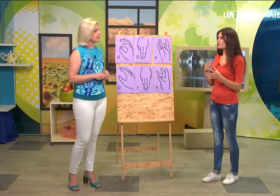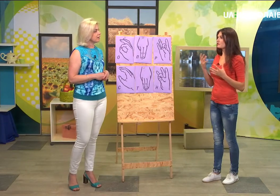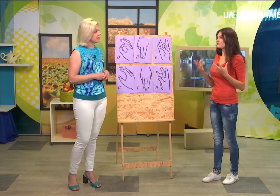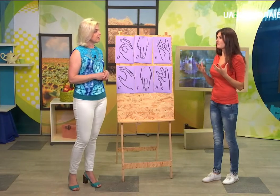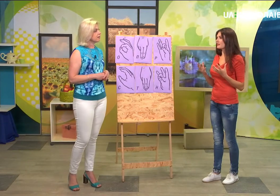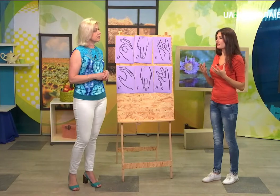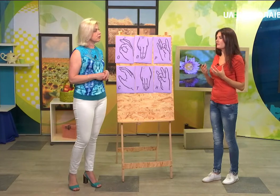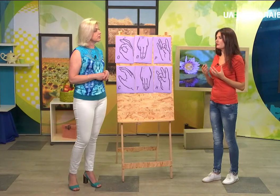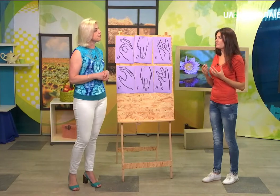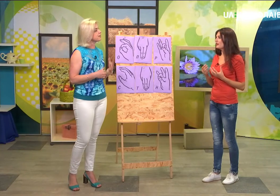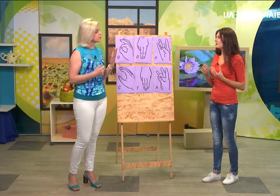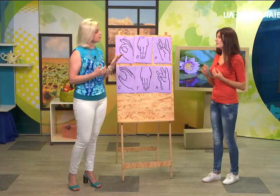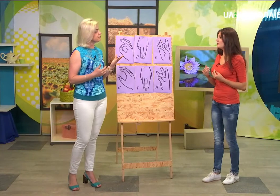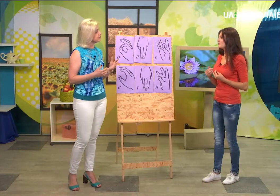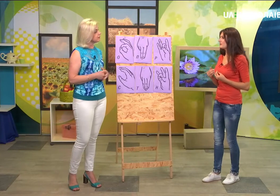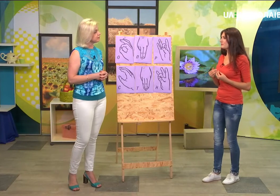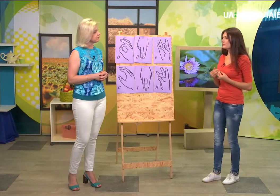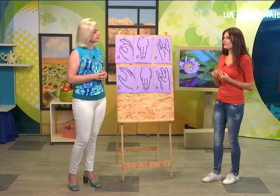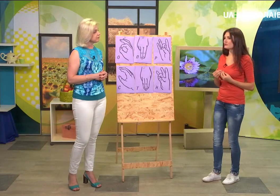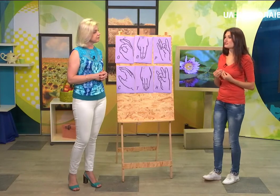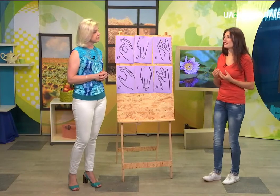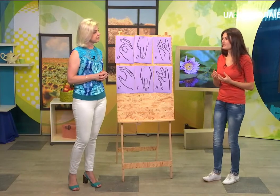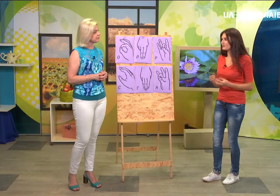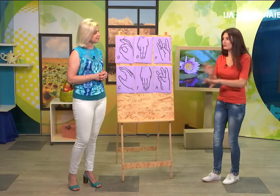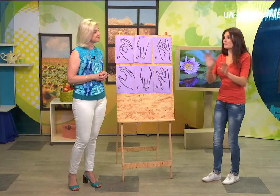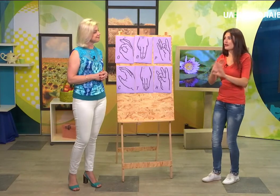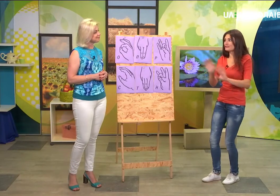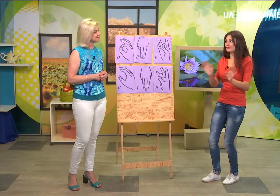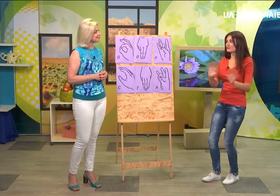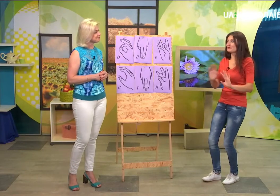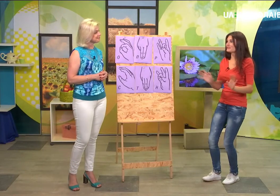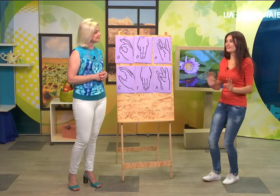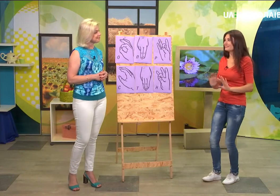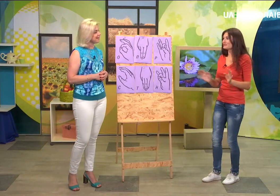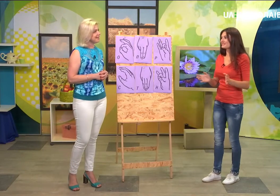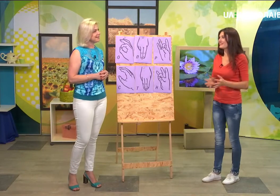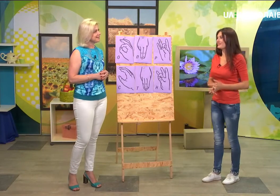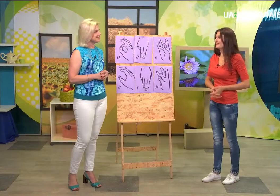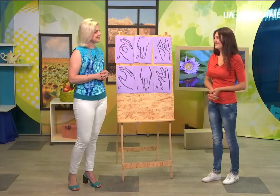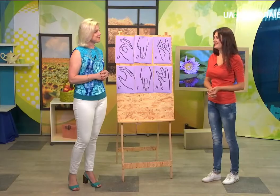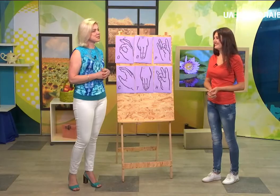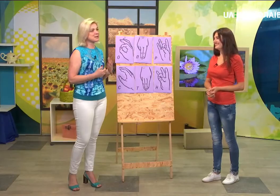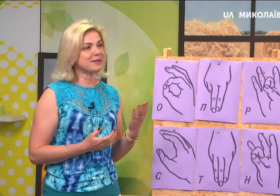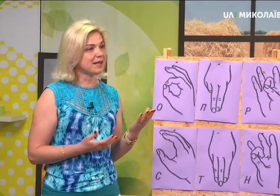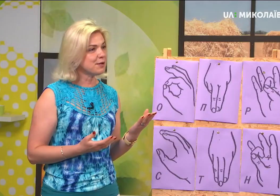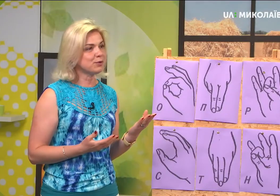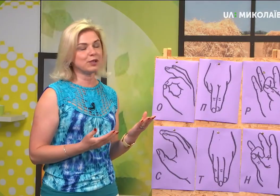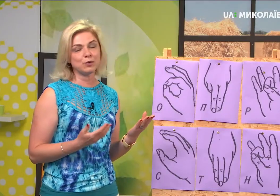щось розповідати. І потім тоді виходить мовою жестів, тобі спояснювати, що мені вже нічого не знаю. Перше запитання буде у